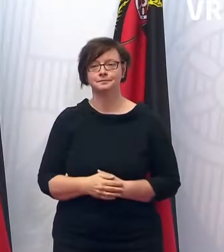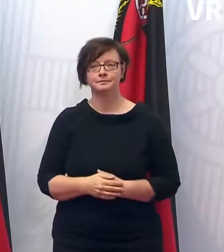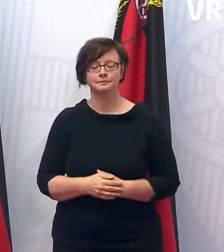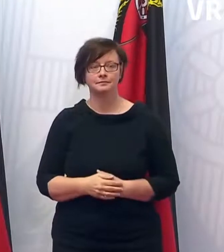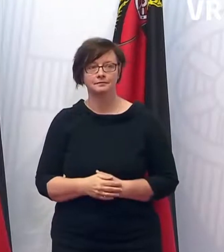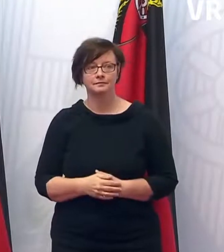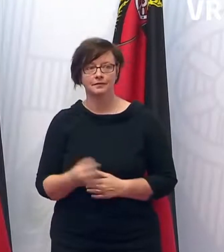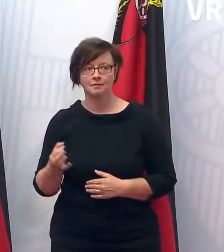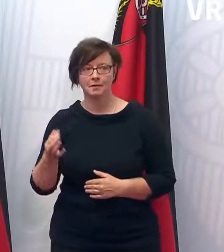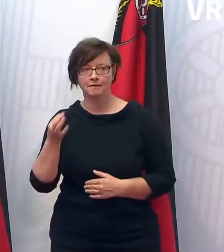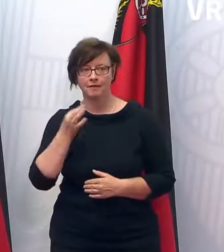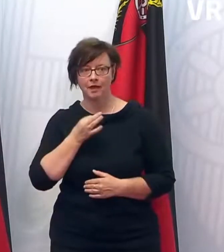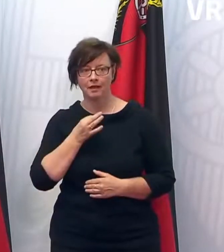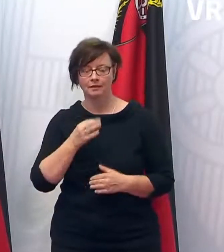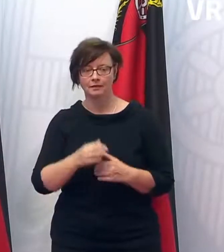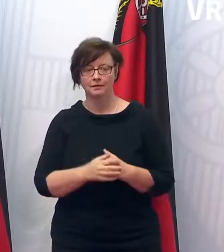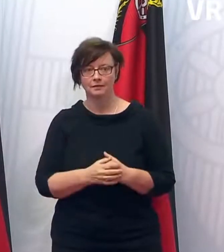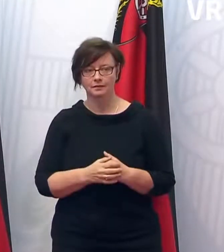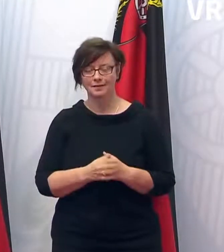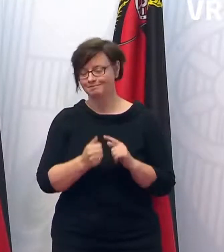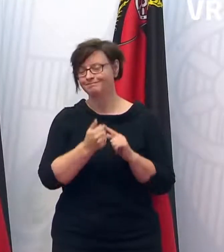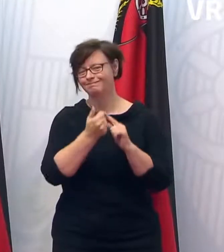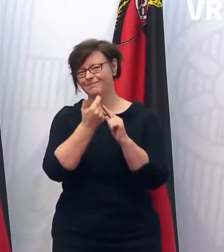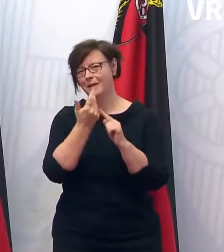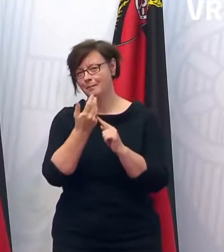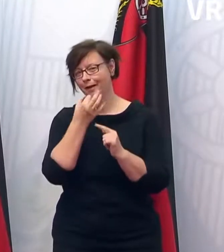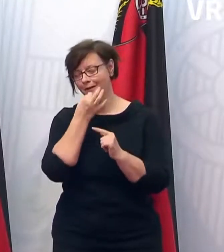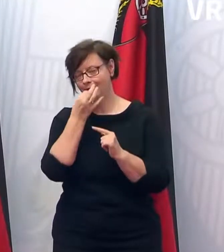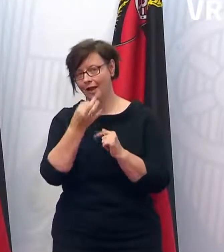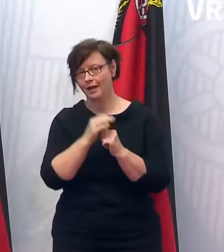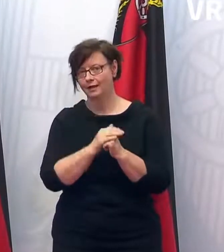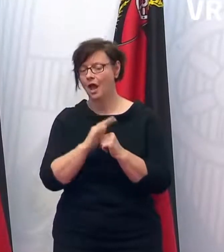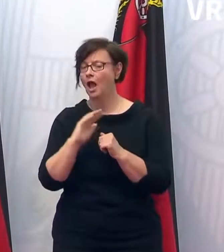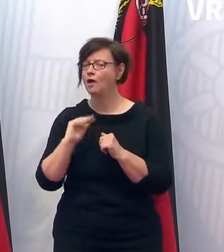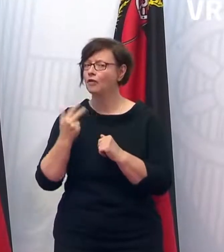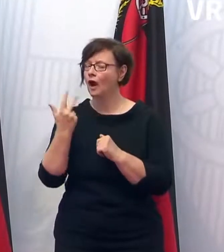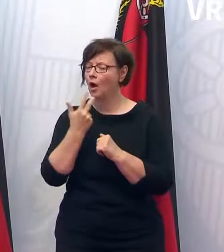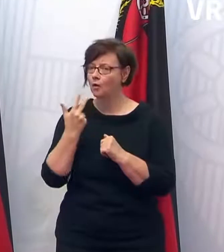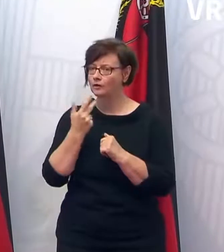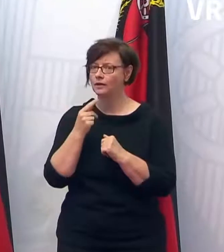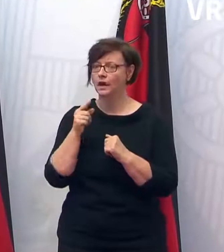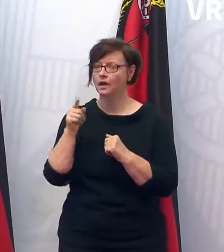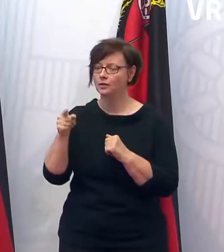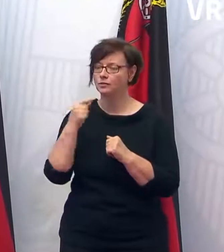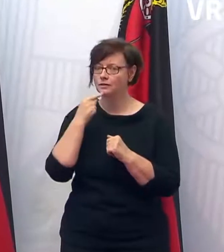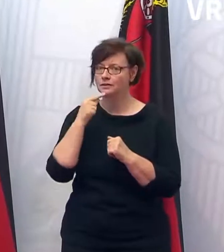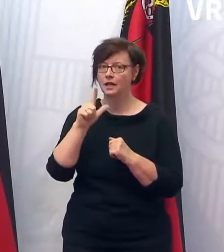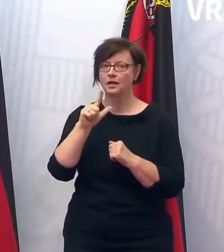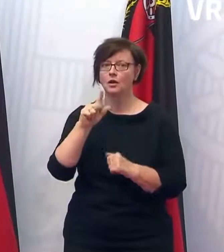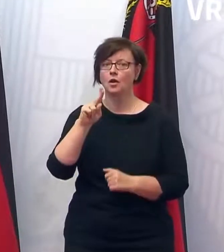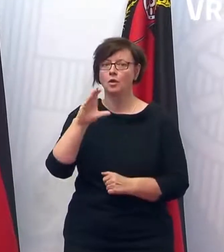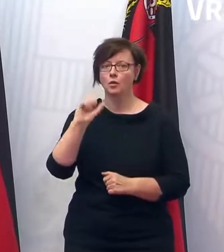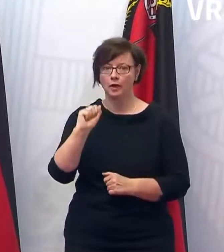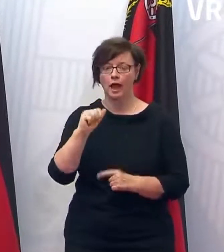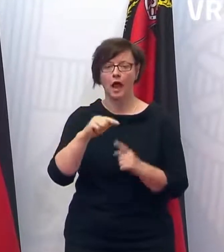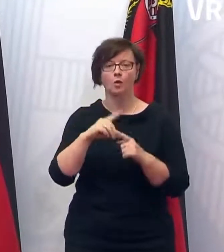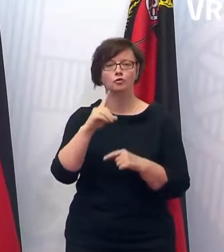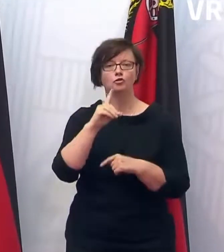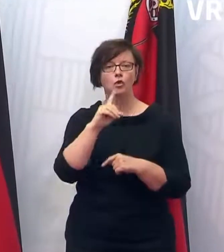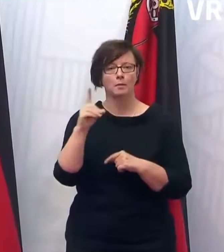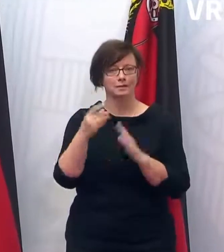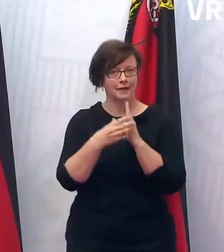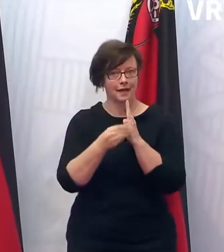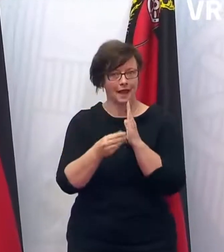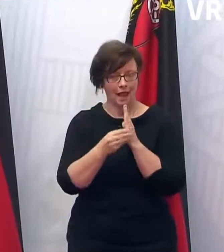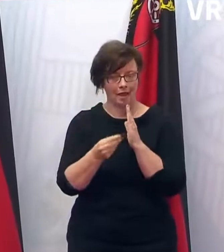Eine Frage, mehrere Fragen habe ich. Frau Dreyer, Sie hatten zunächst gesagt, dass Luca und Sorma fast überall